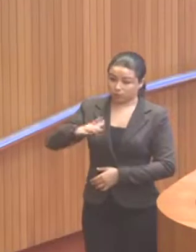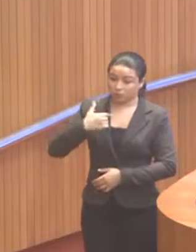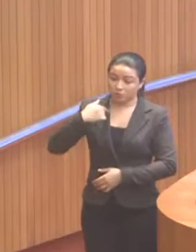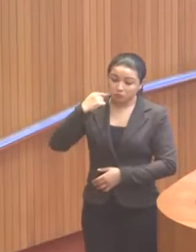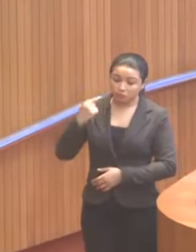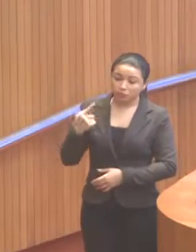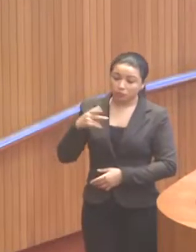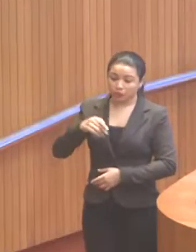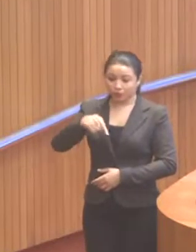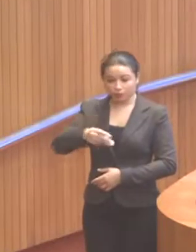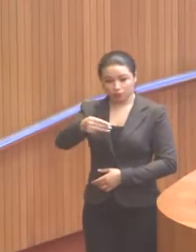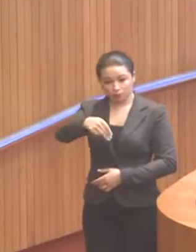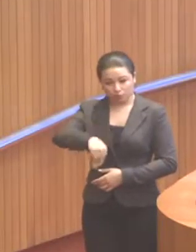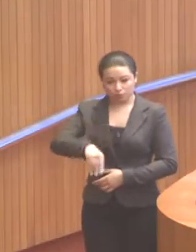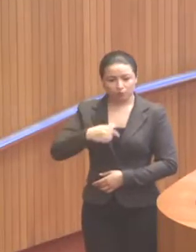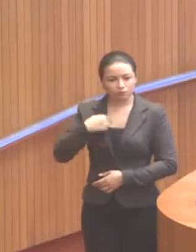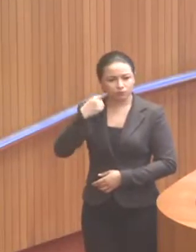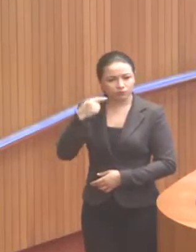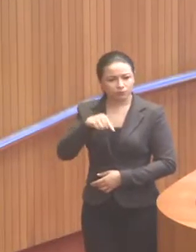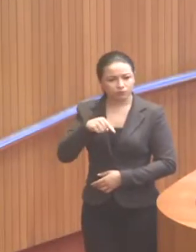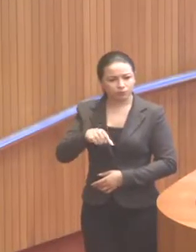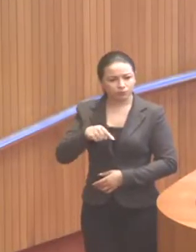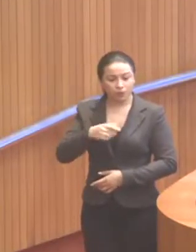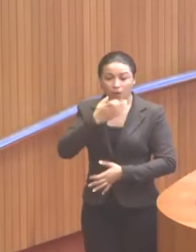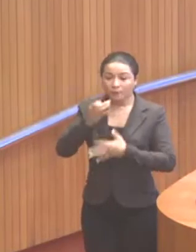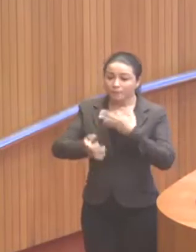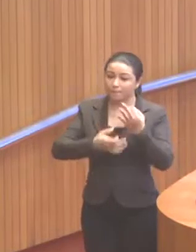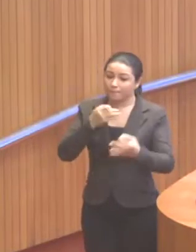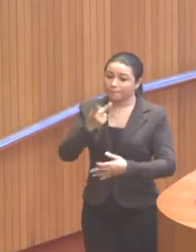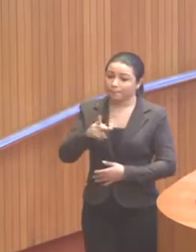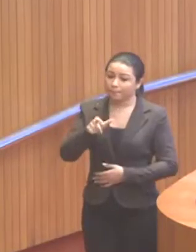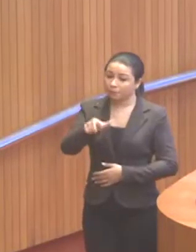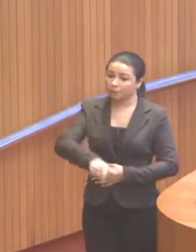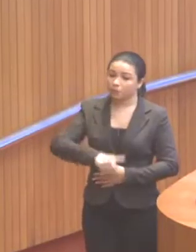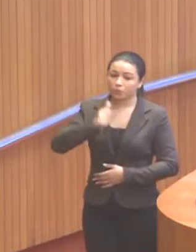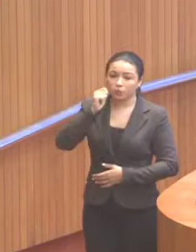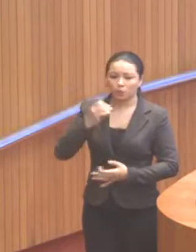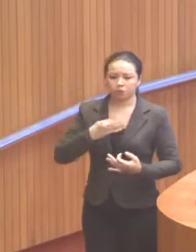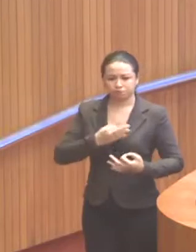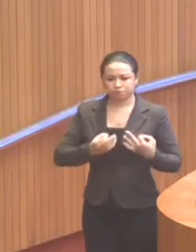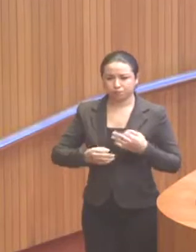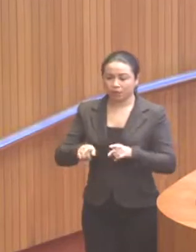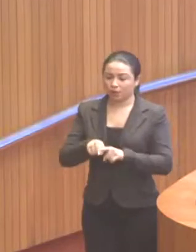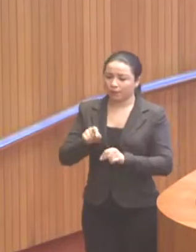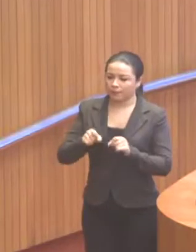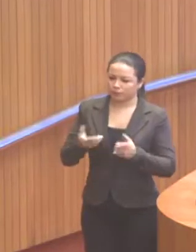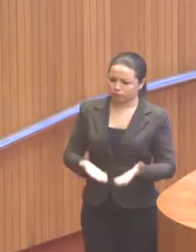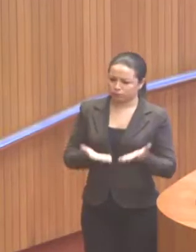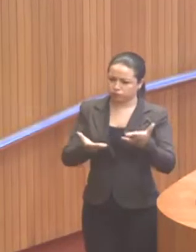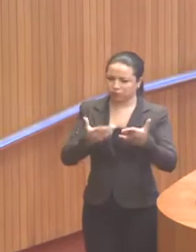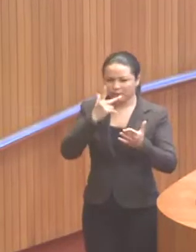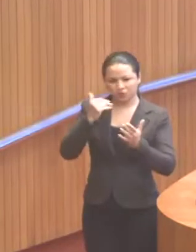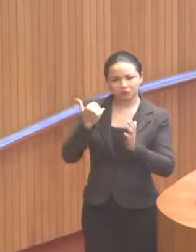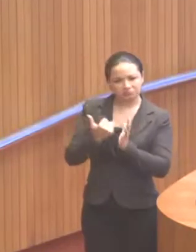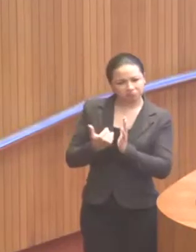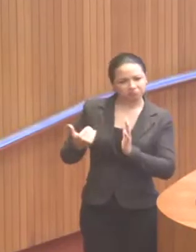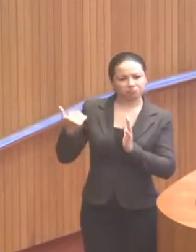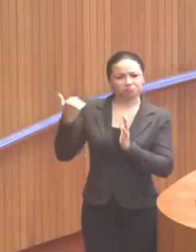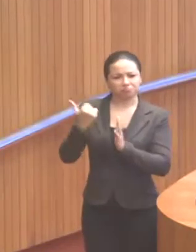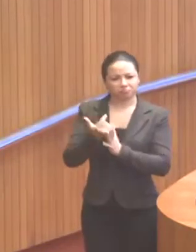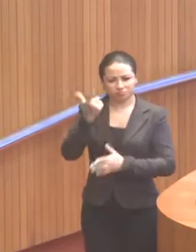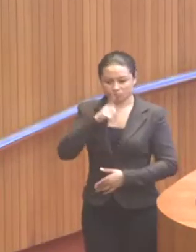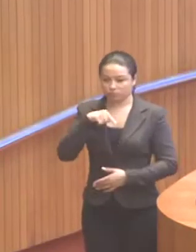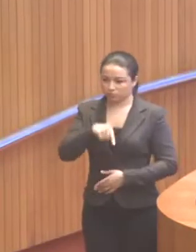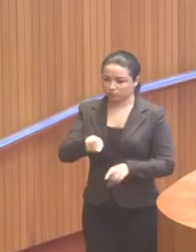nós estivemos aqui no Maranhão, eu vejo que o posicionamento de Marina é um posicionamento que a enaltece, a torna maior ainda e